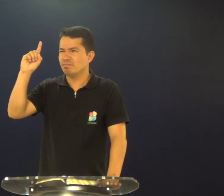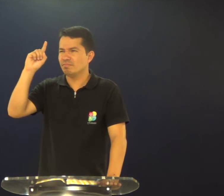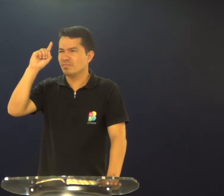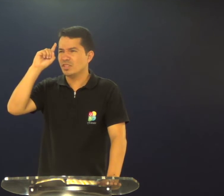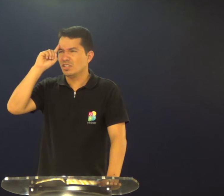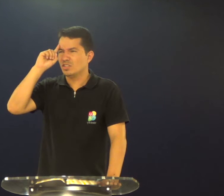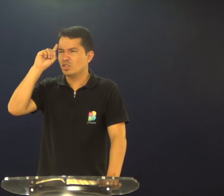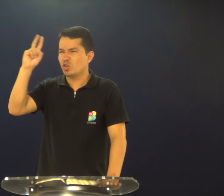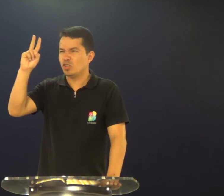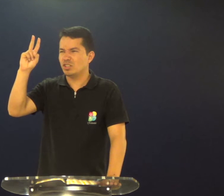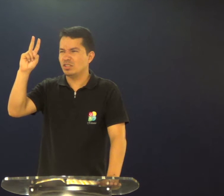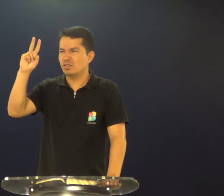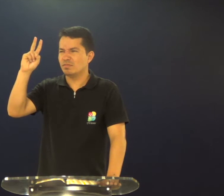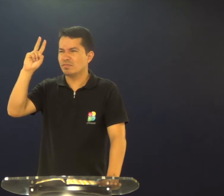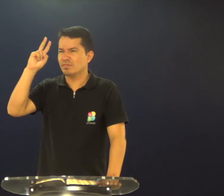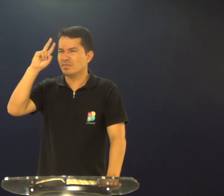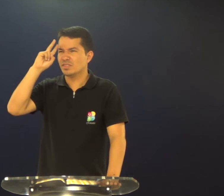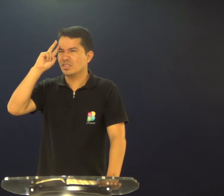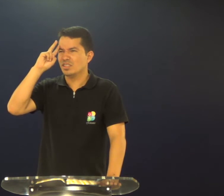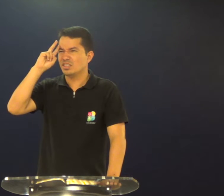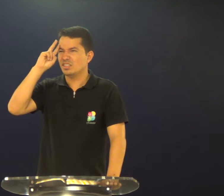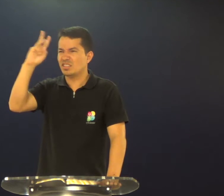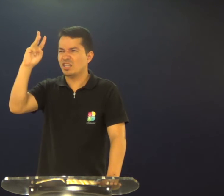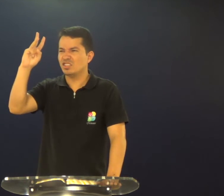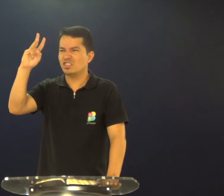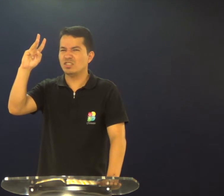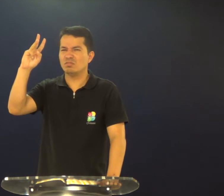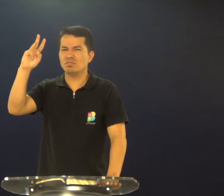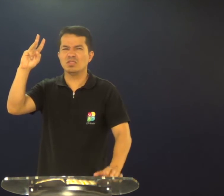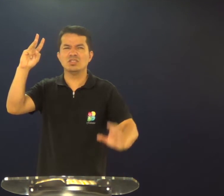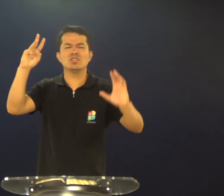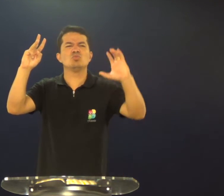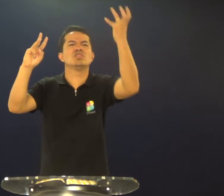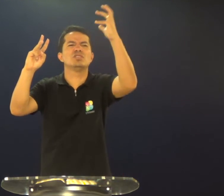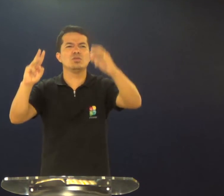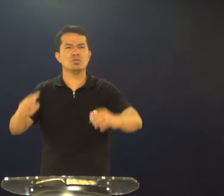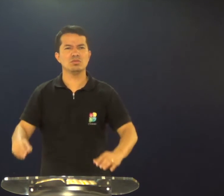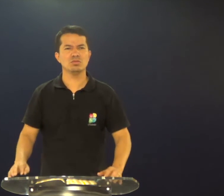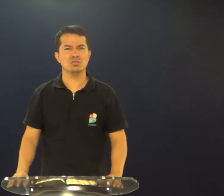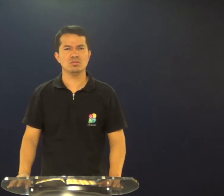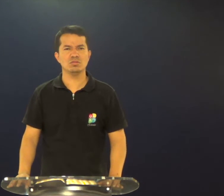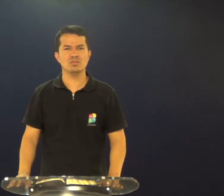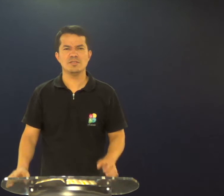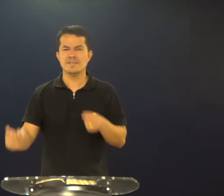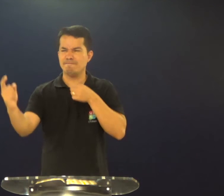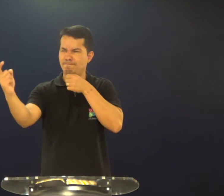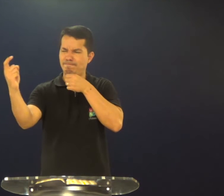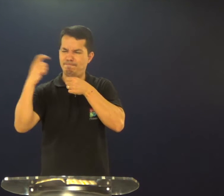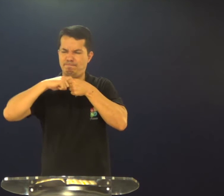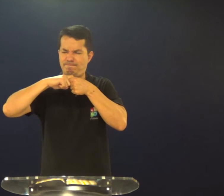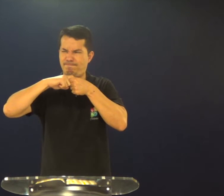e um dia, dois dias, três dias, o que aconteceu?